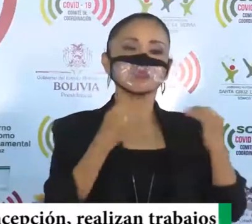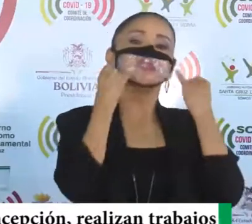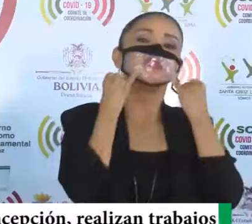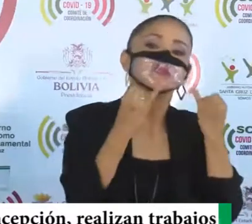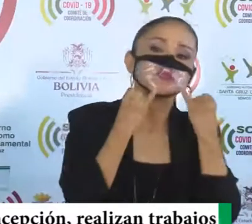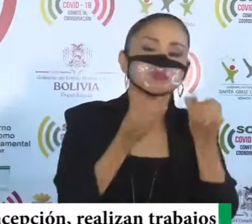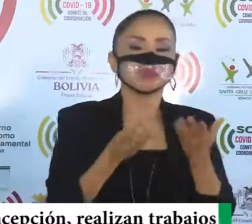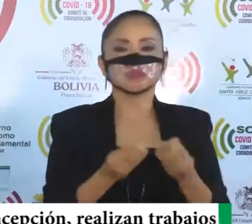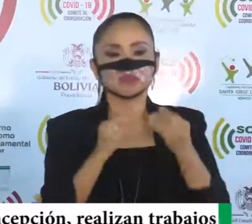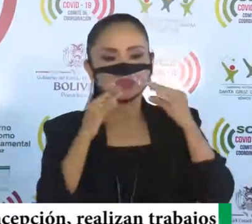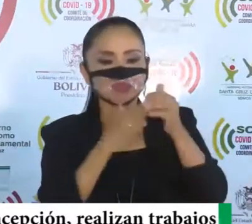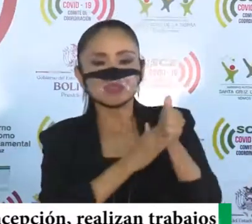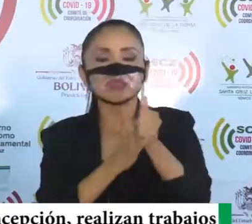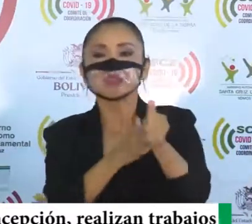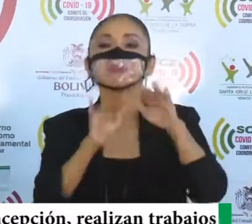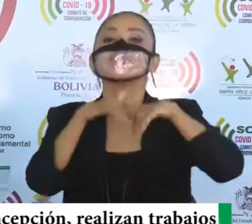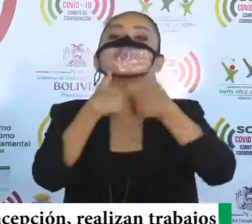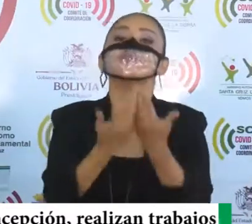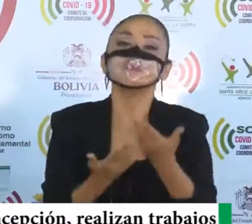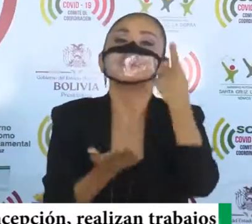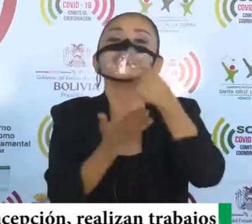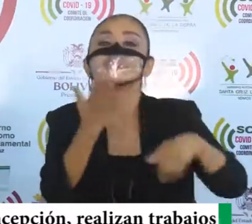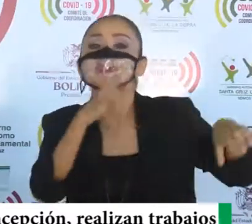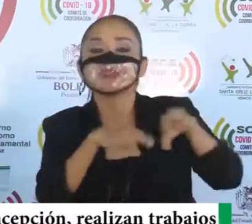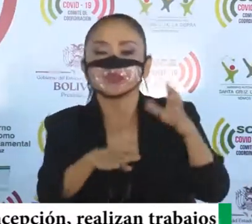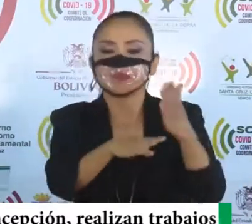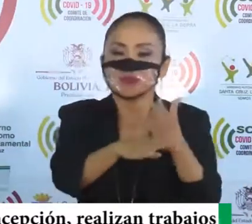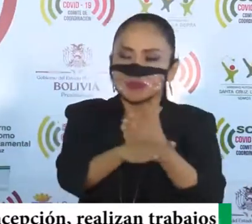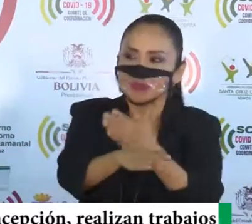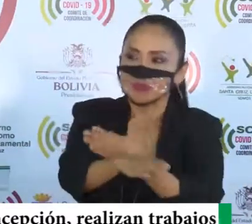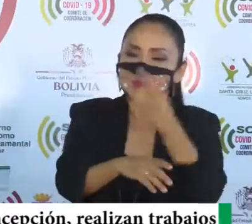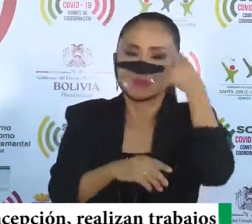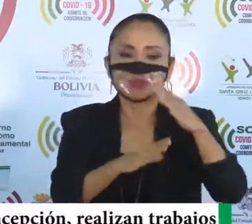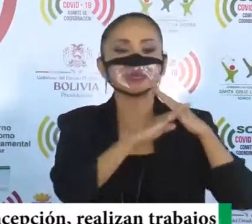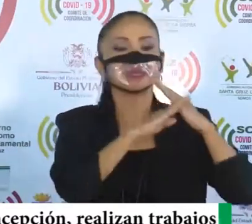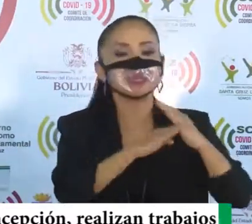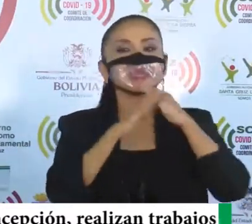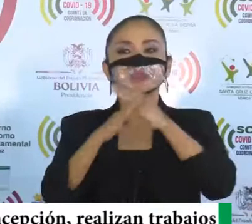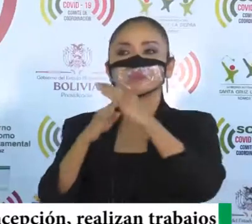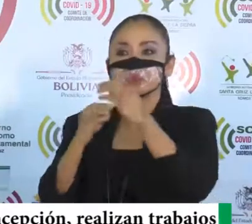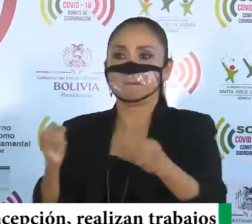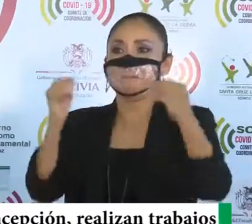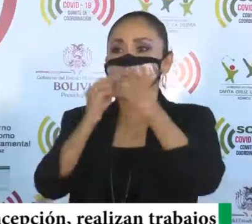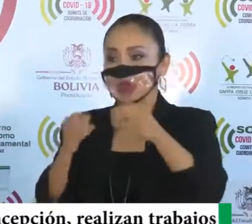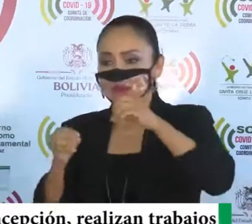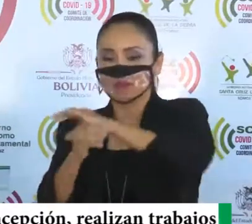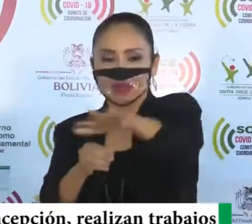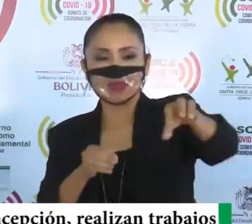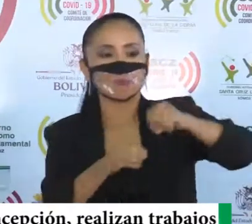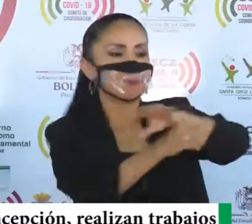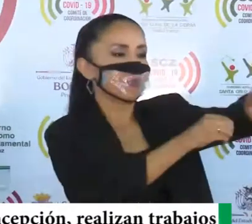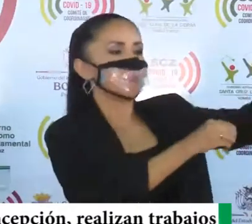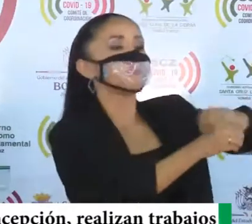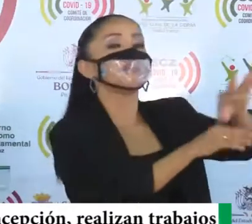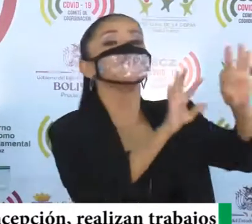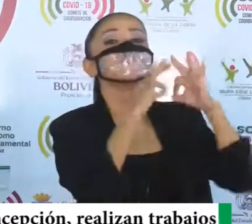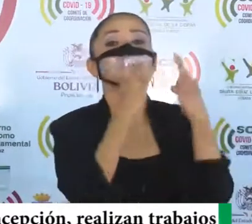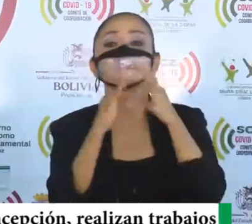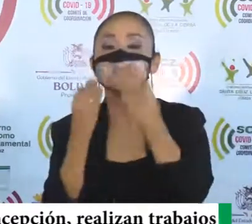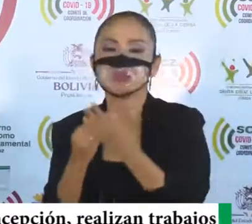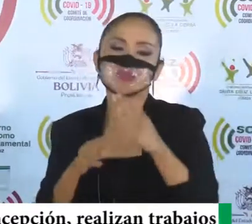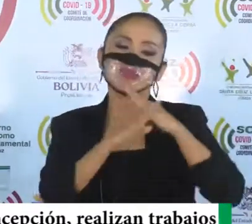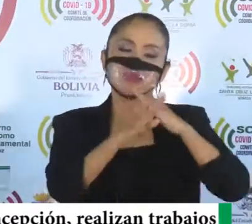e información, de cómo ellas deben proceder, para evitar, la propagación del virus, evitar que estas